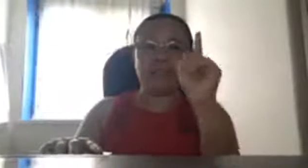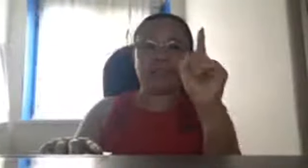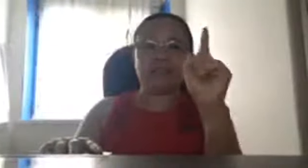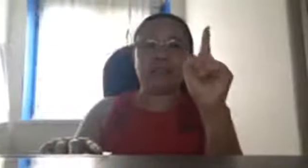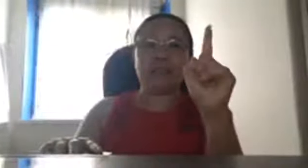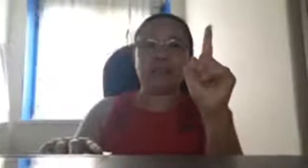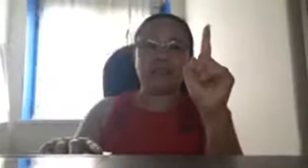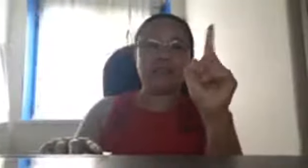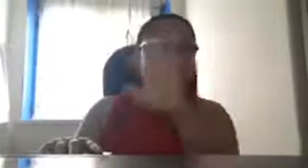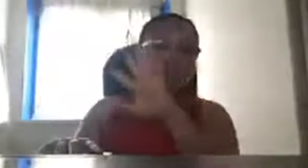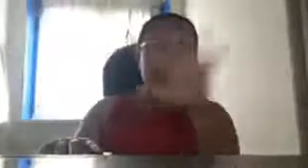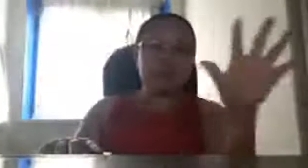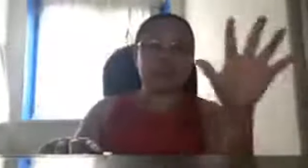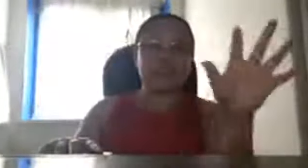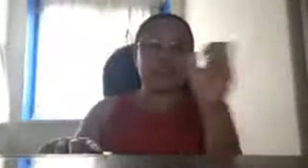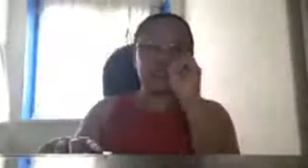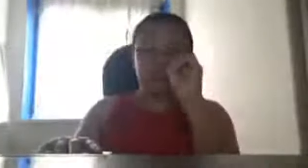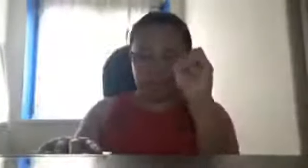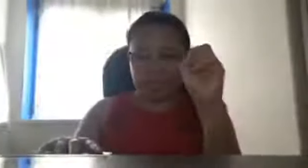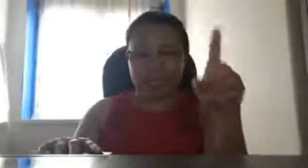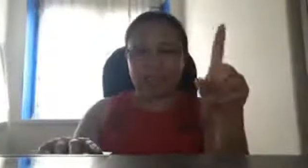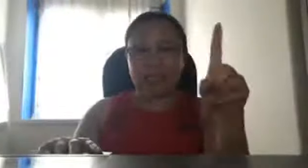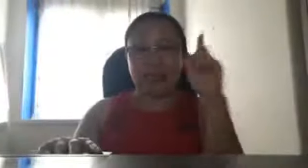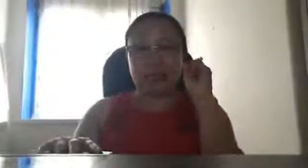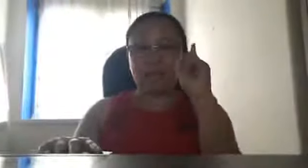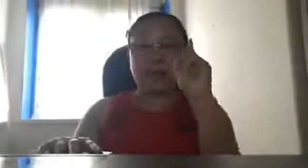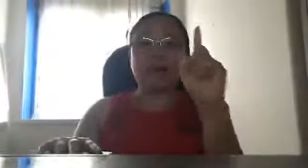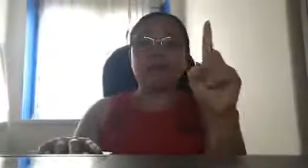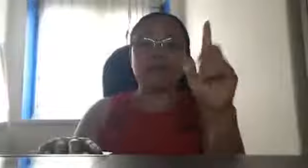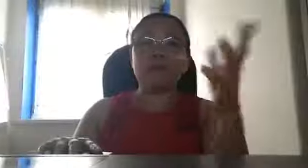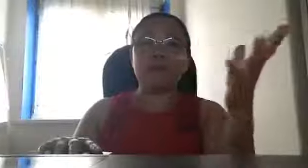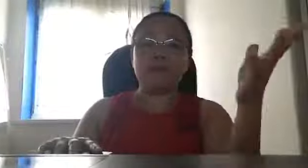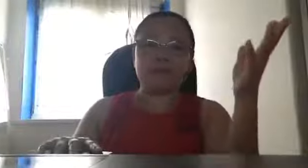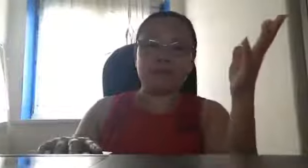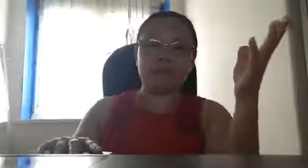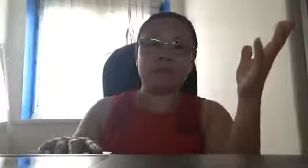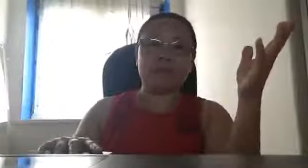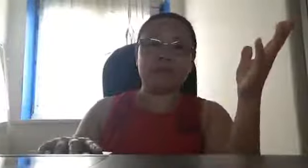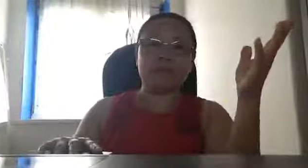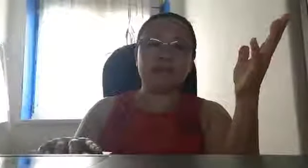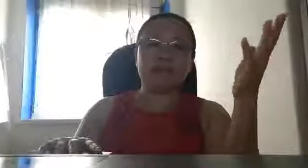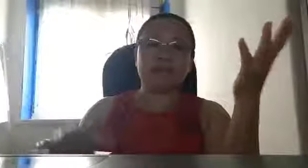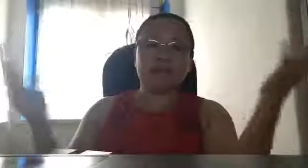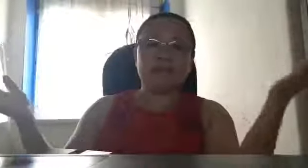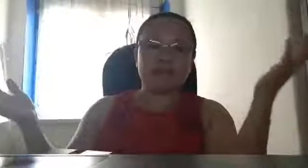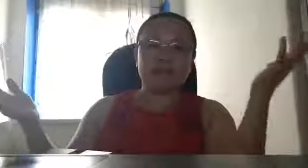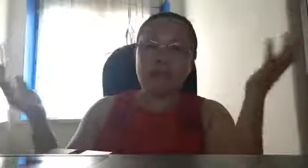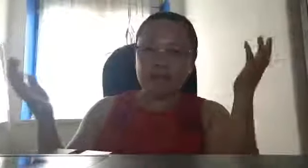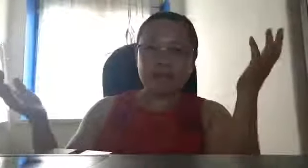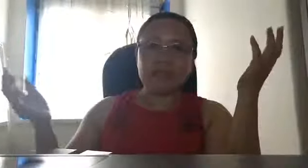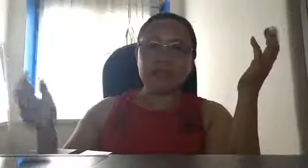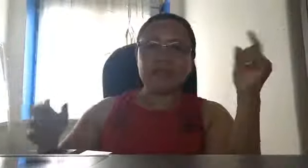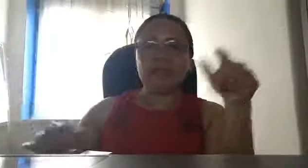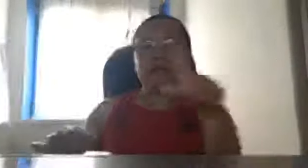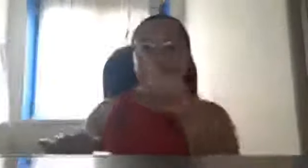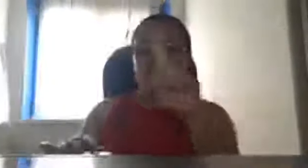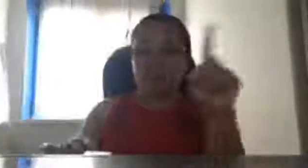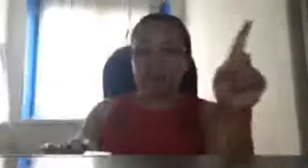least man lang mamemorize ng estudyante ang priamble of the Philippines very simple kasi pag